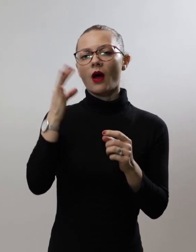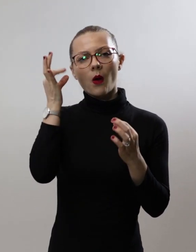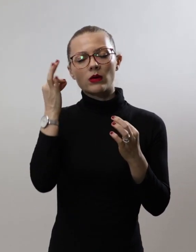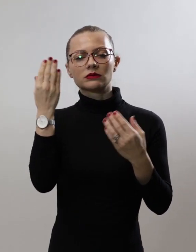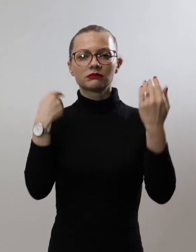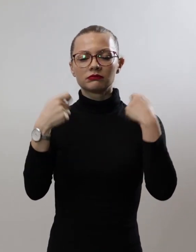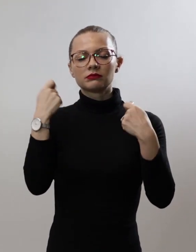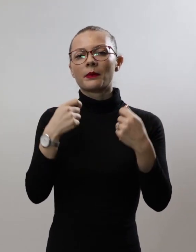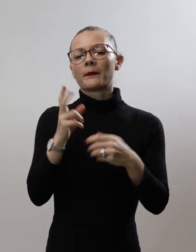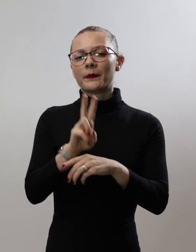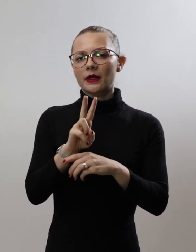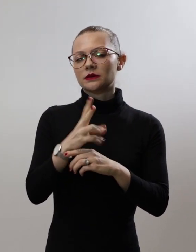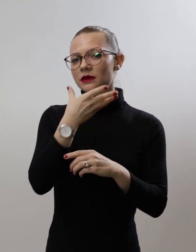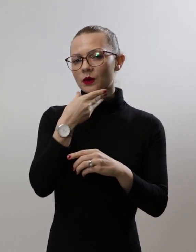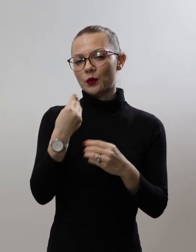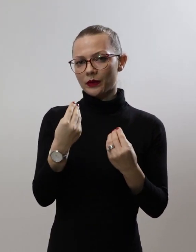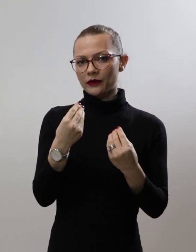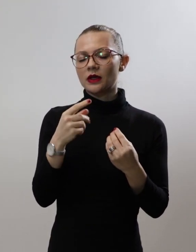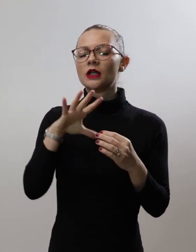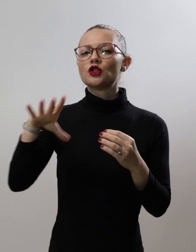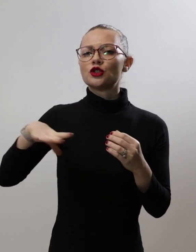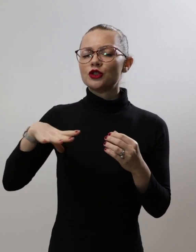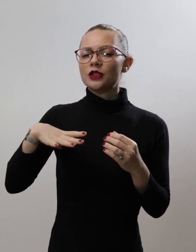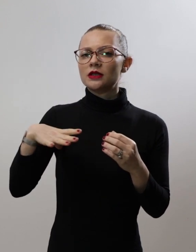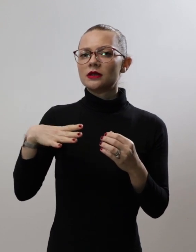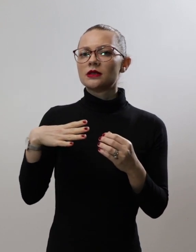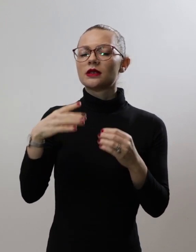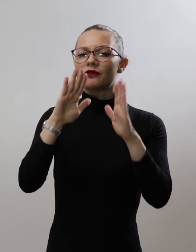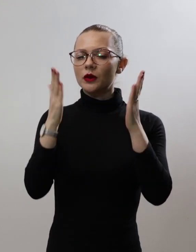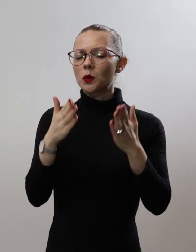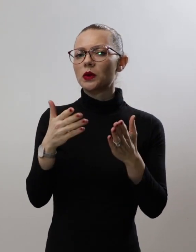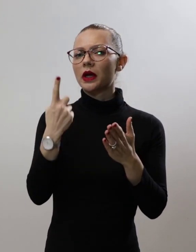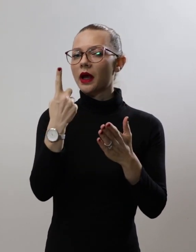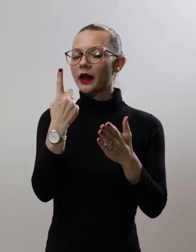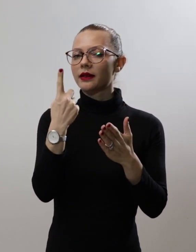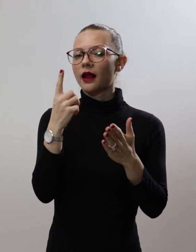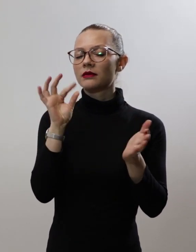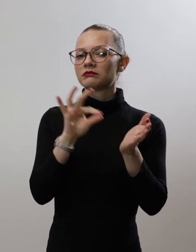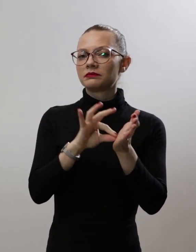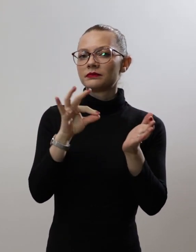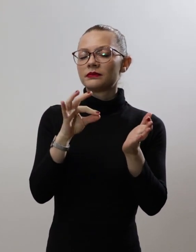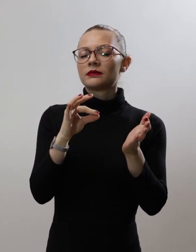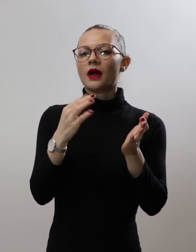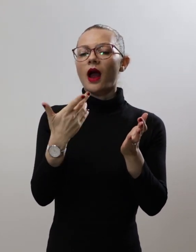Сите прикажани фризури на женските фигурини ги краси една карактеристика на елеганција.